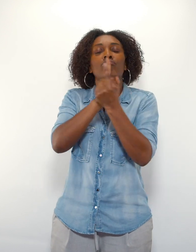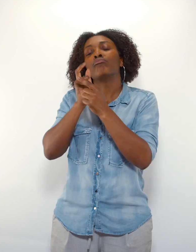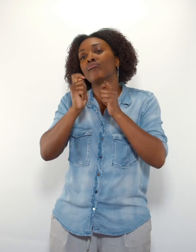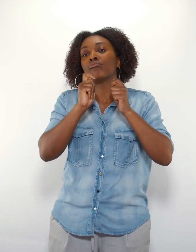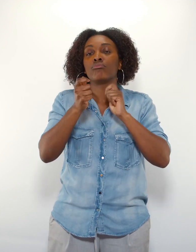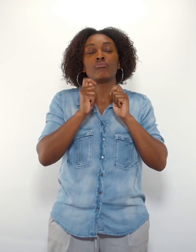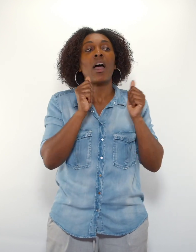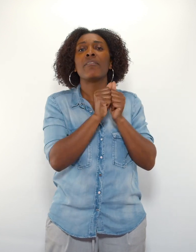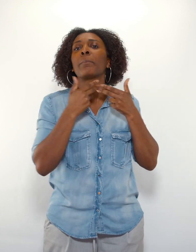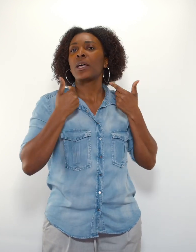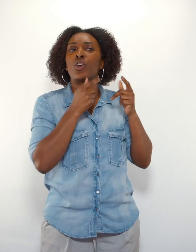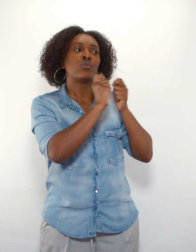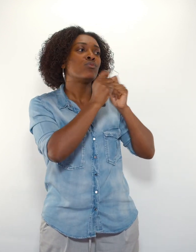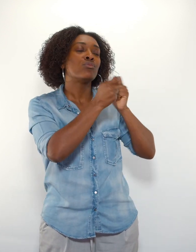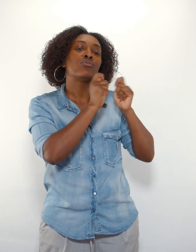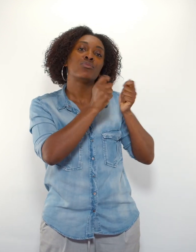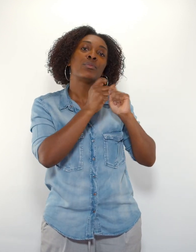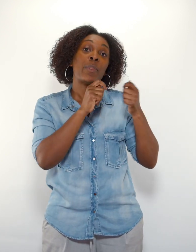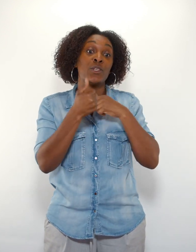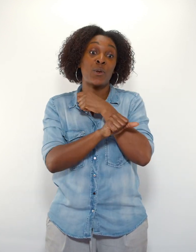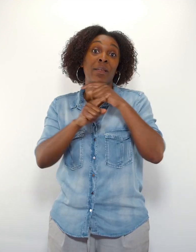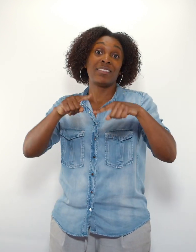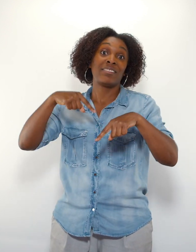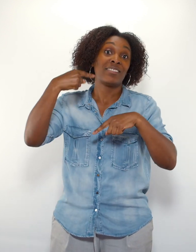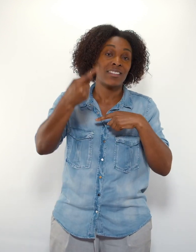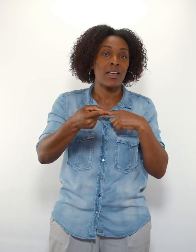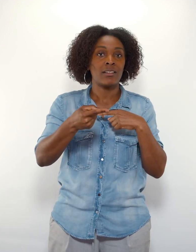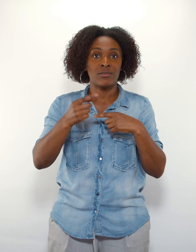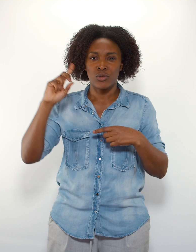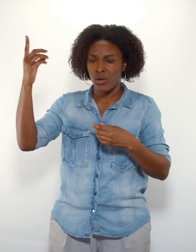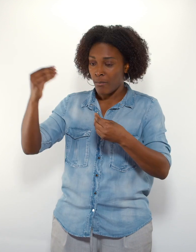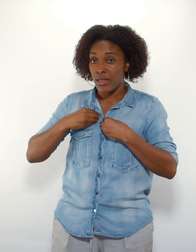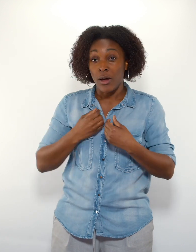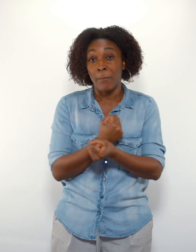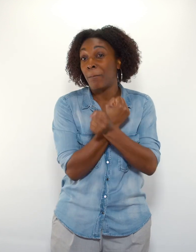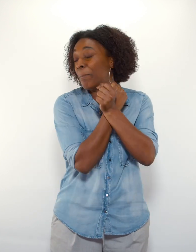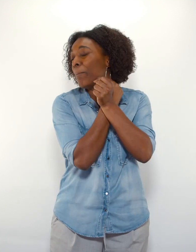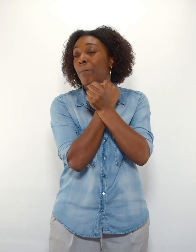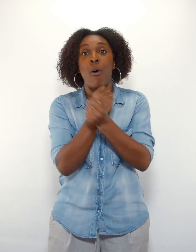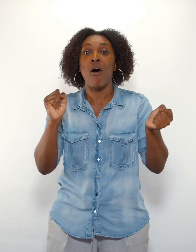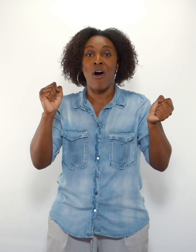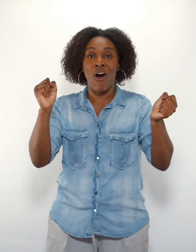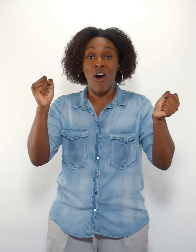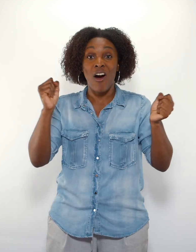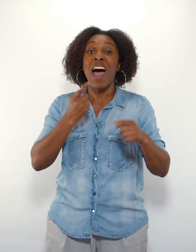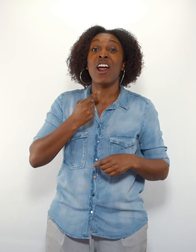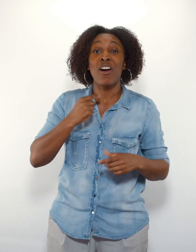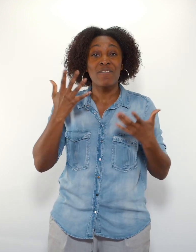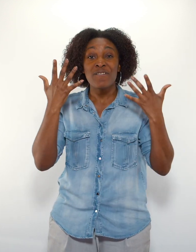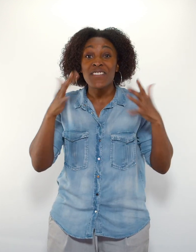brièvement avec le pasteur. Et la semaine qui a suivi, Dieu m'a délivré de manière surnaturelle de l'alcool et